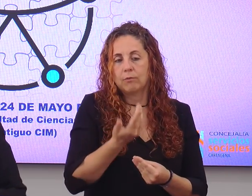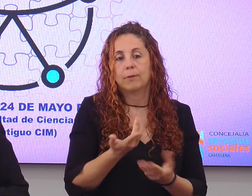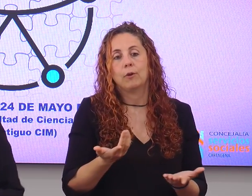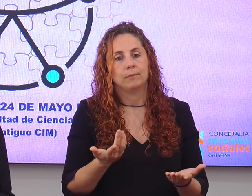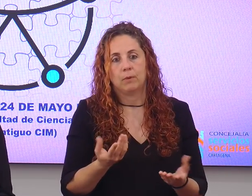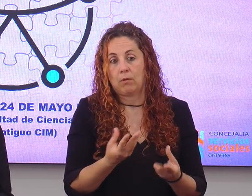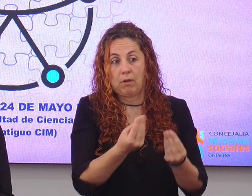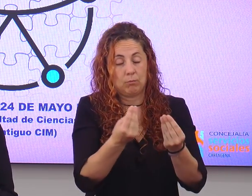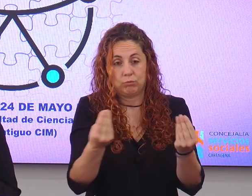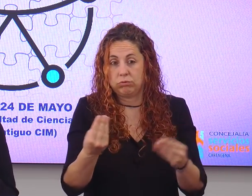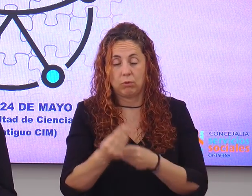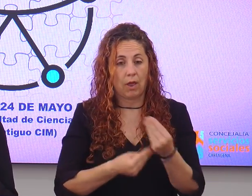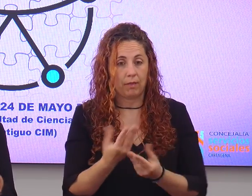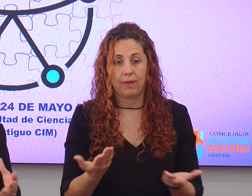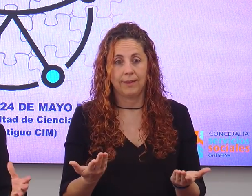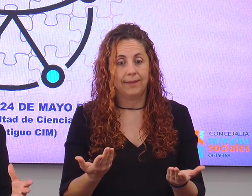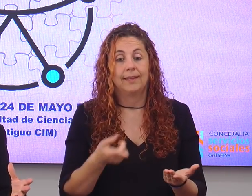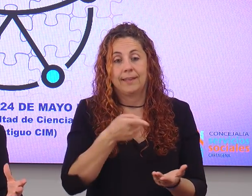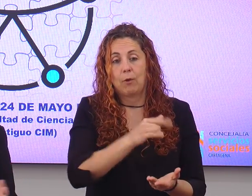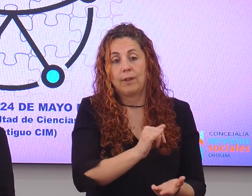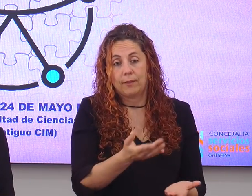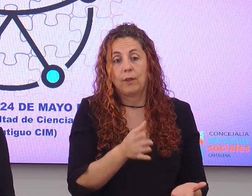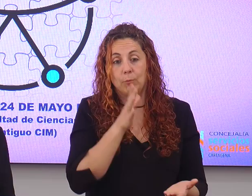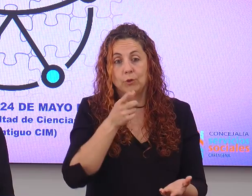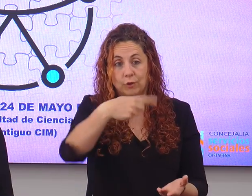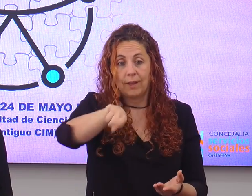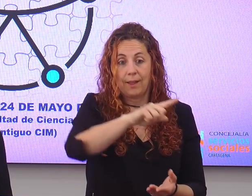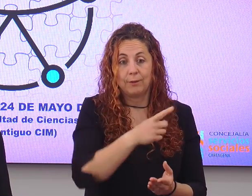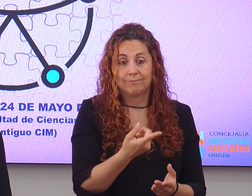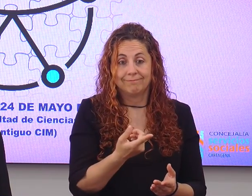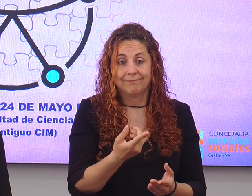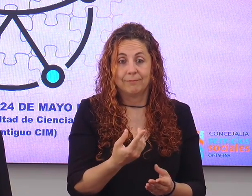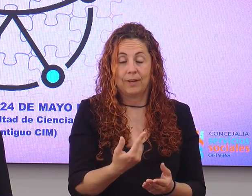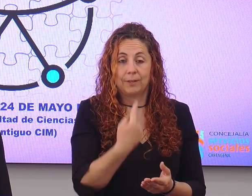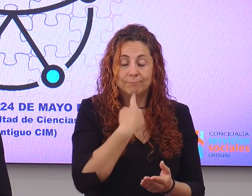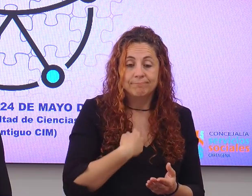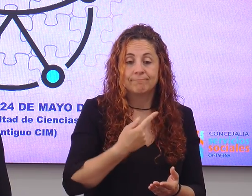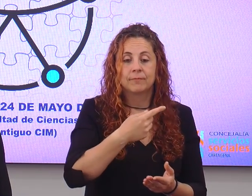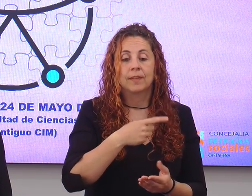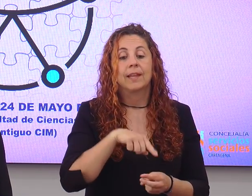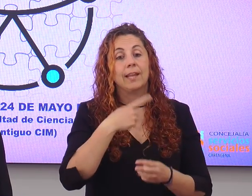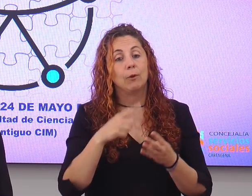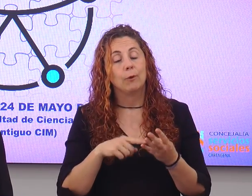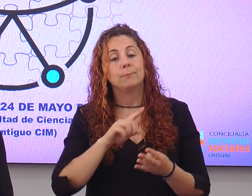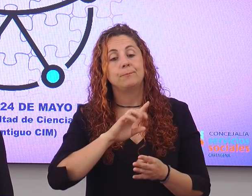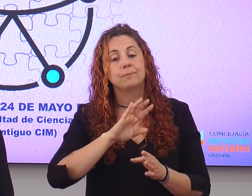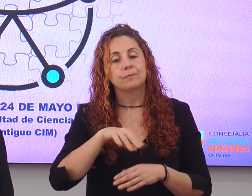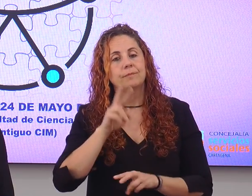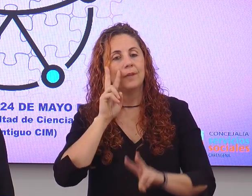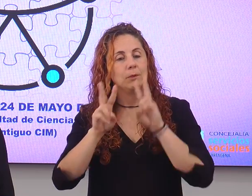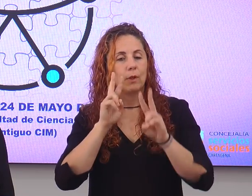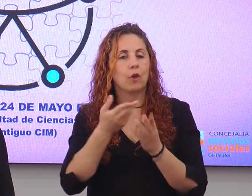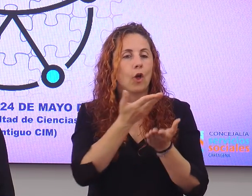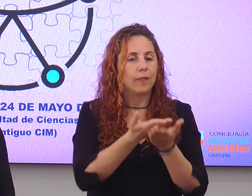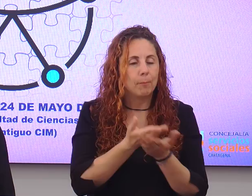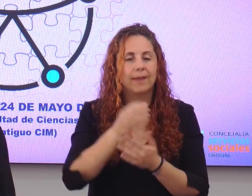lo que pasa es que hay tantísimo por hacer que ahí está, y para eso estáis vosotros precisamente. Y luego, por lo tanto, visibilizar las